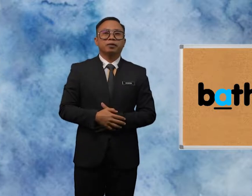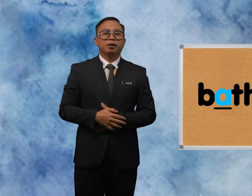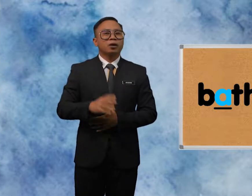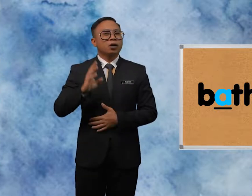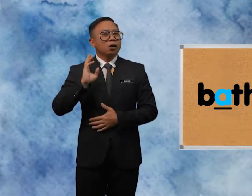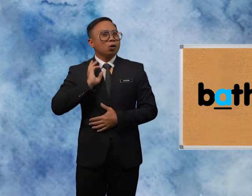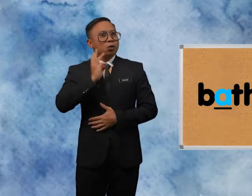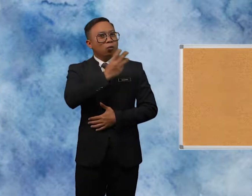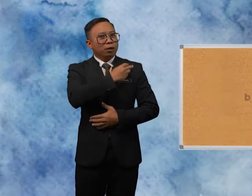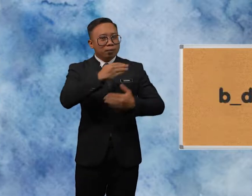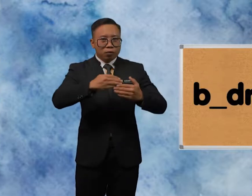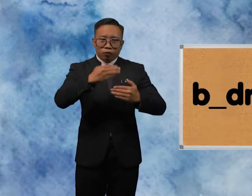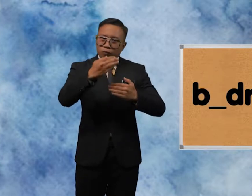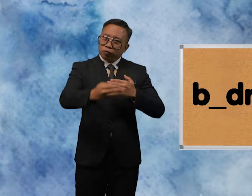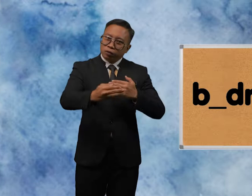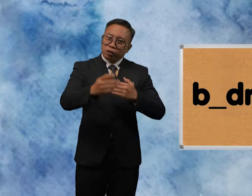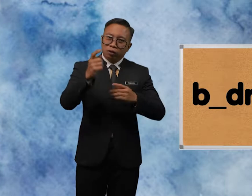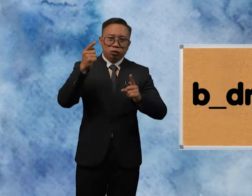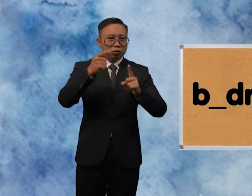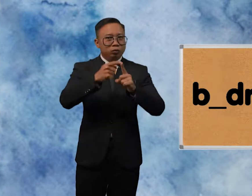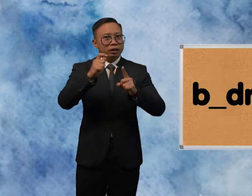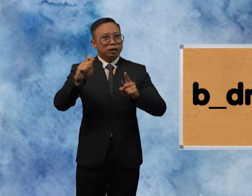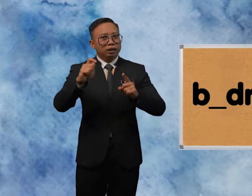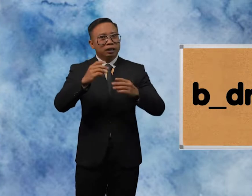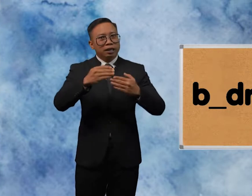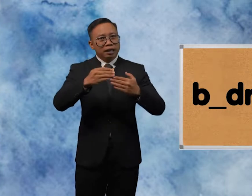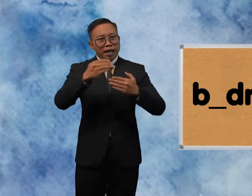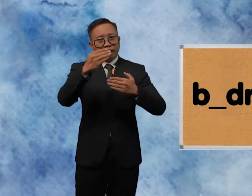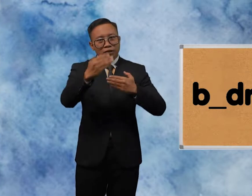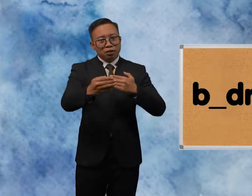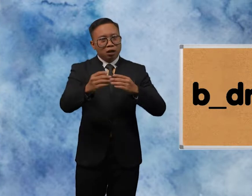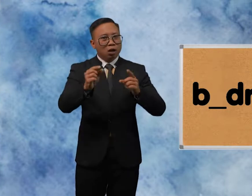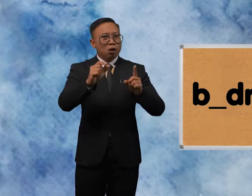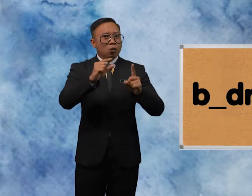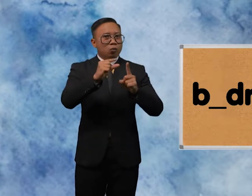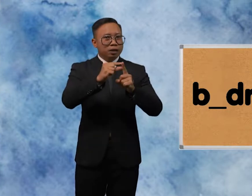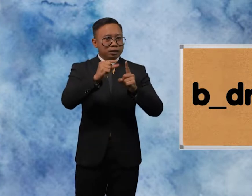We move To the Next Word